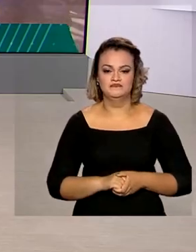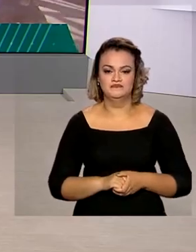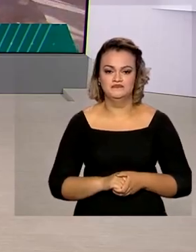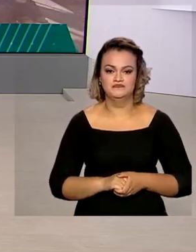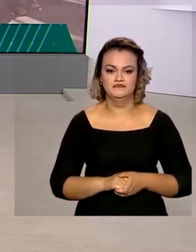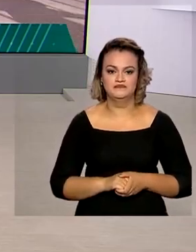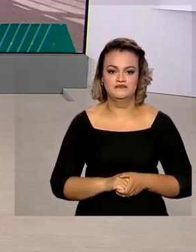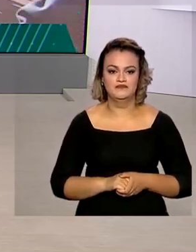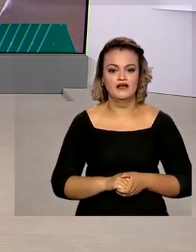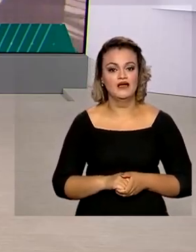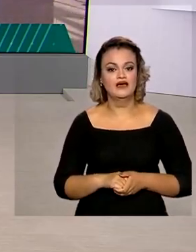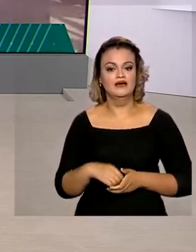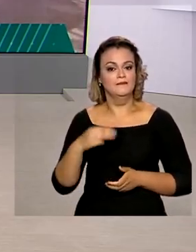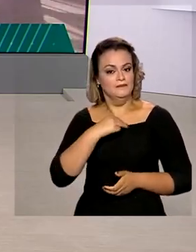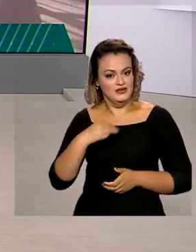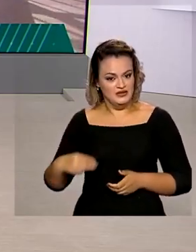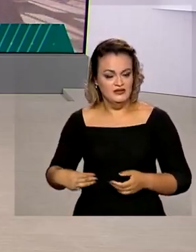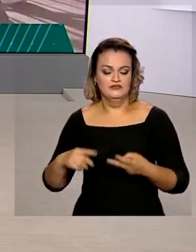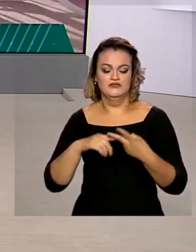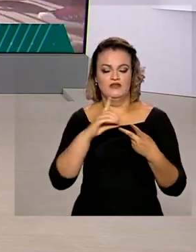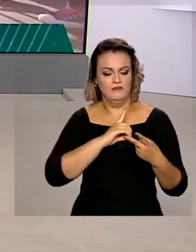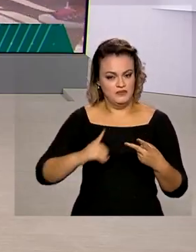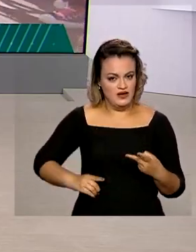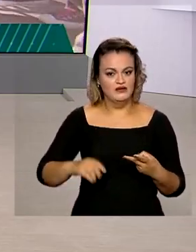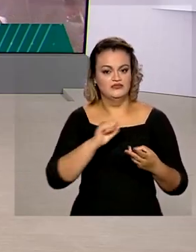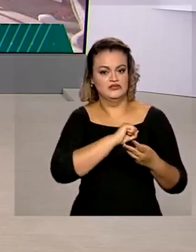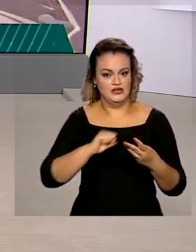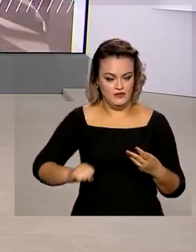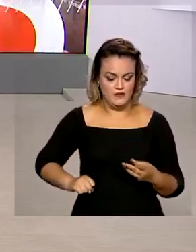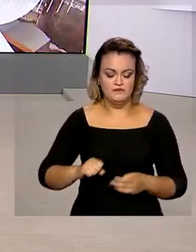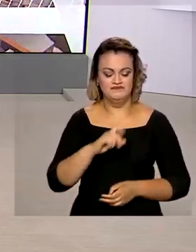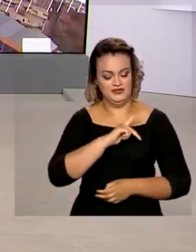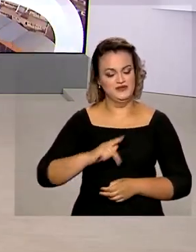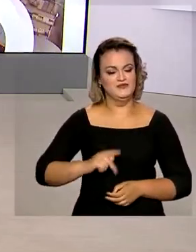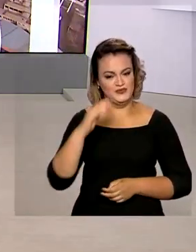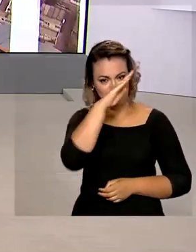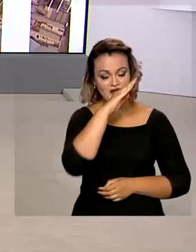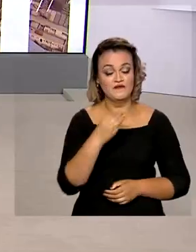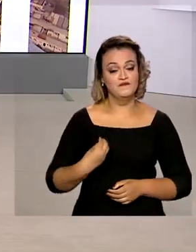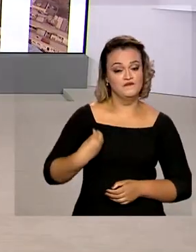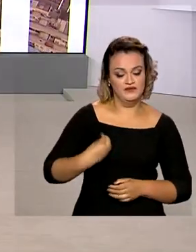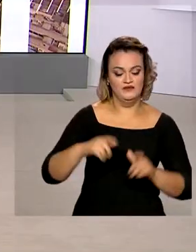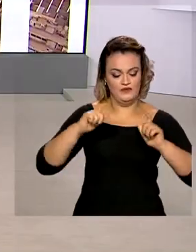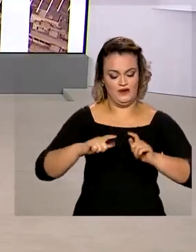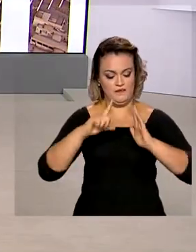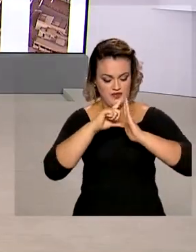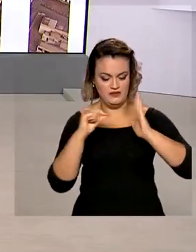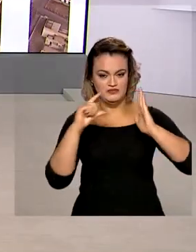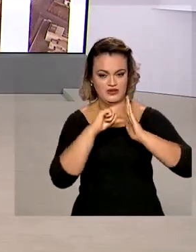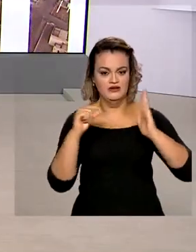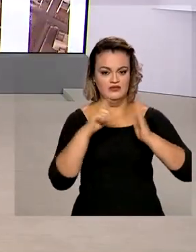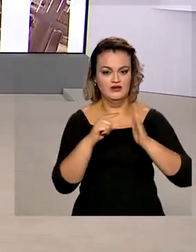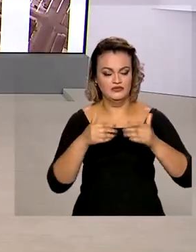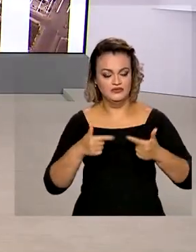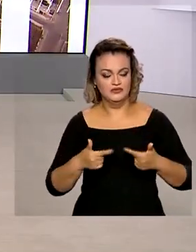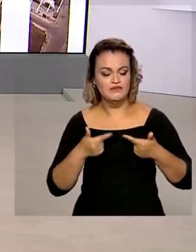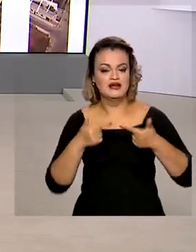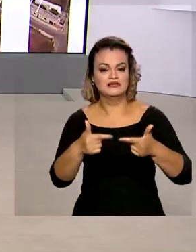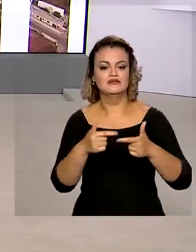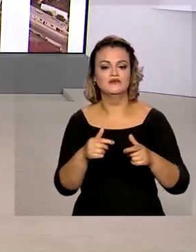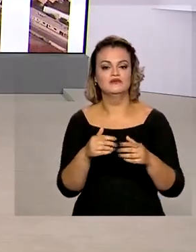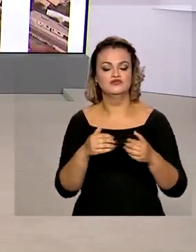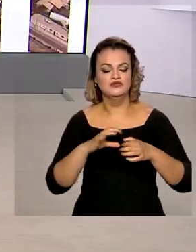Ao lado de ministros, deputados e senadores, o presidente Jair Bolsonaro participou no Palácio do Planalto do ato cívico pela